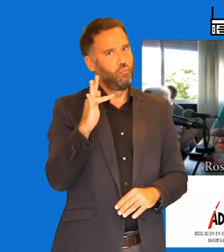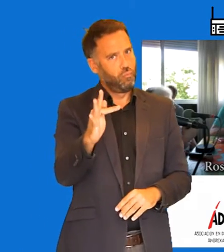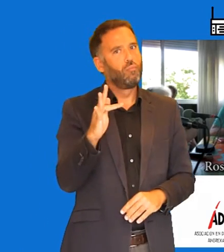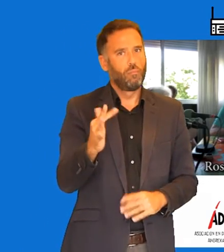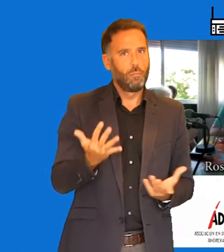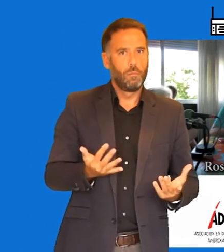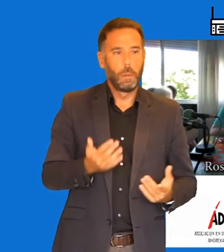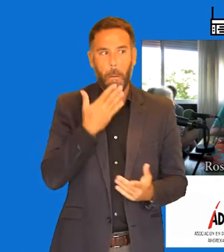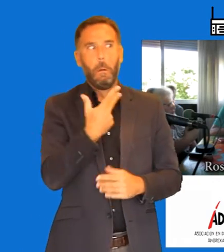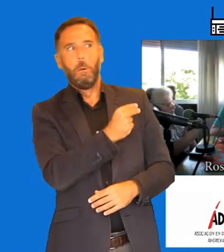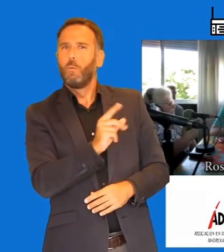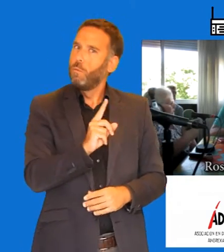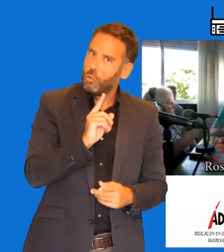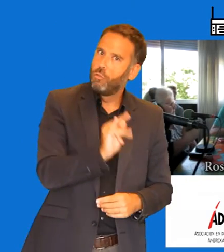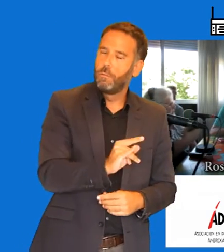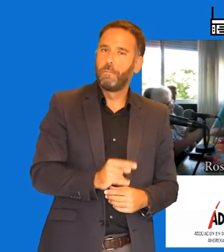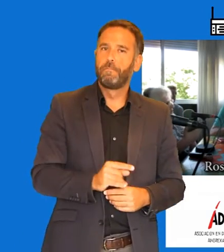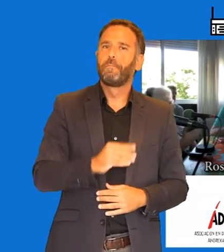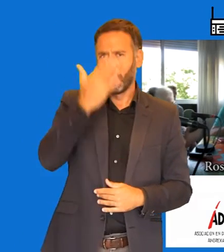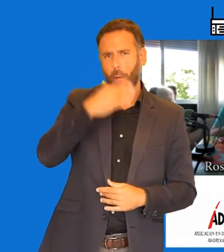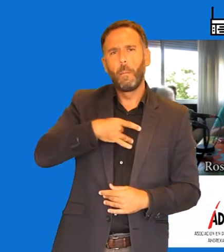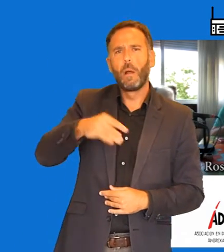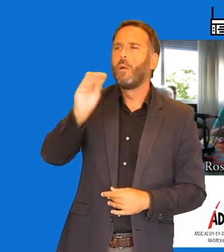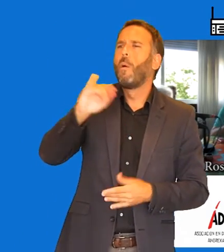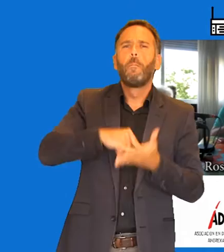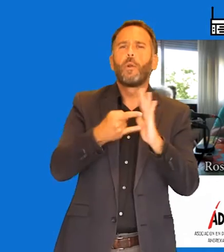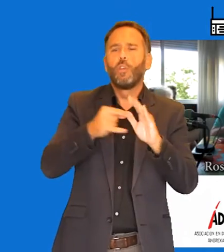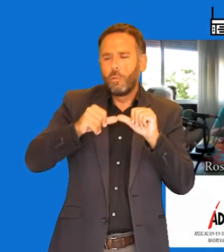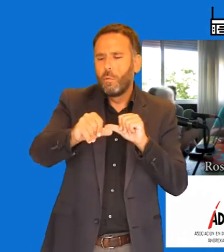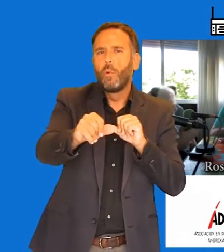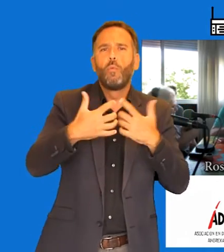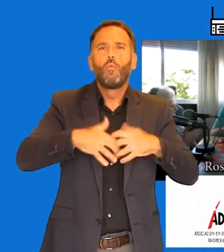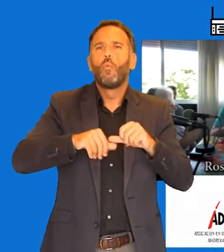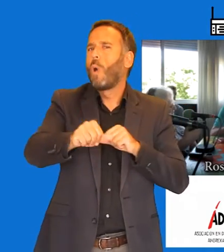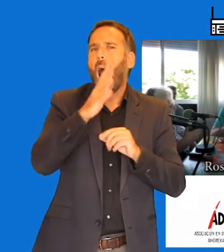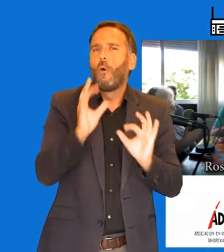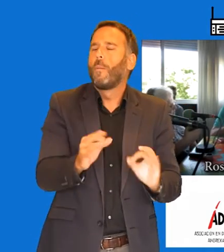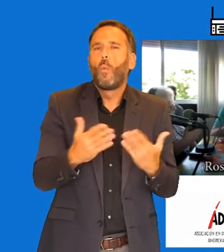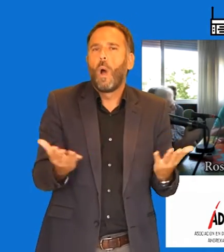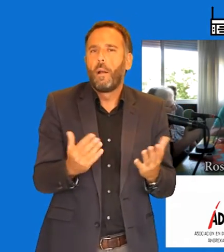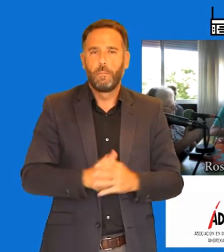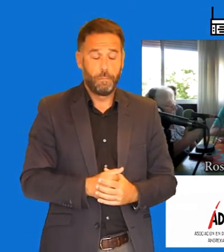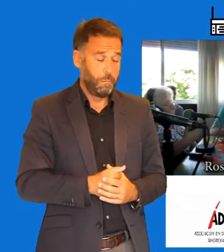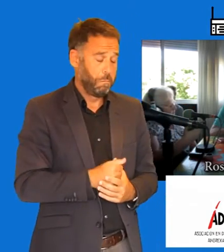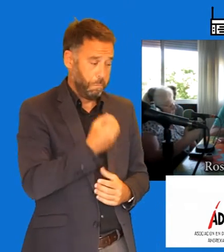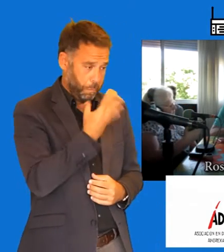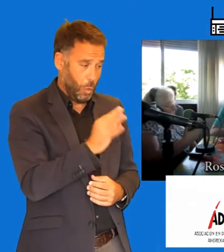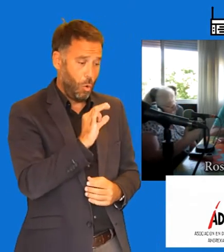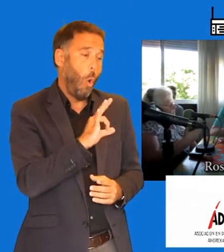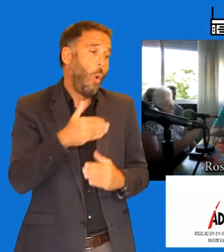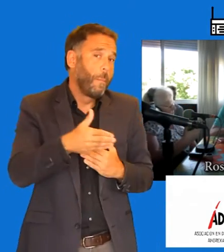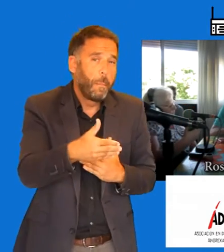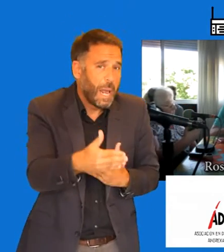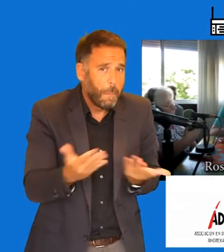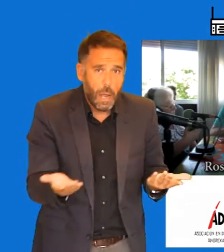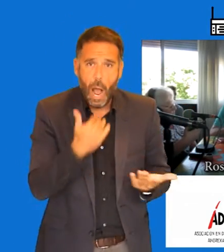valorar. Eso también. ¿Qué proyectos tenéis en marcha? Ahora mismo. O en breve, no tiene por qué ser ahora